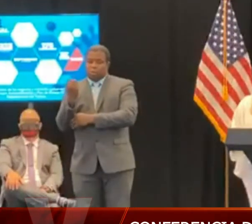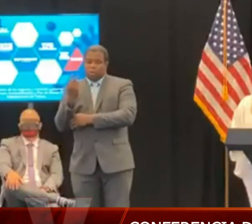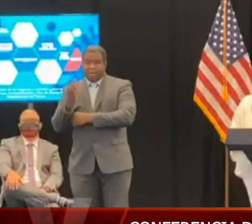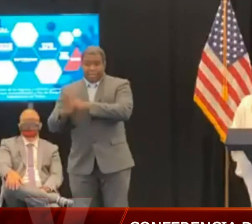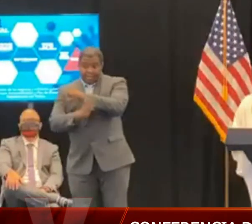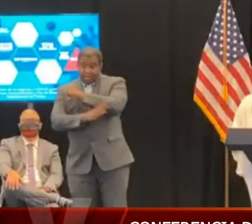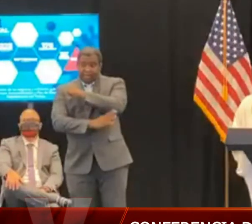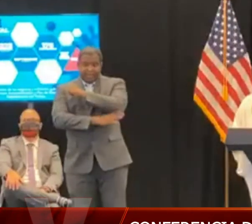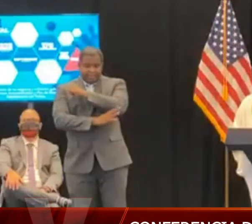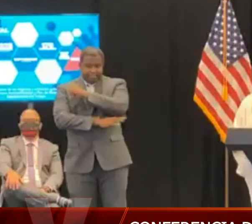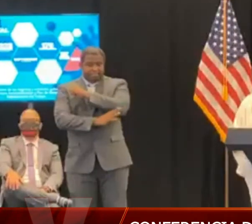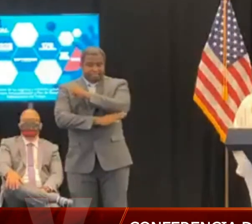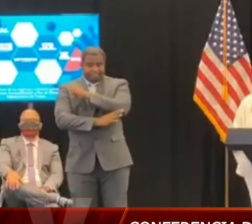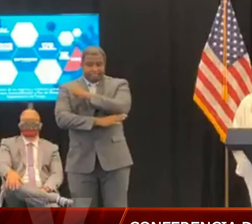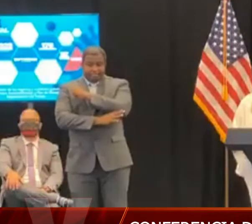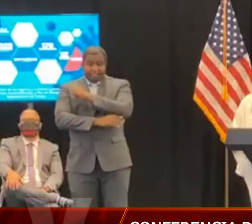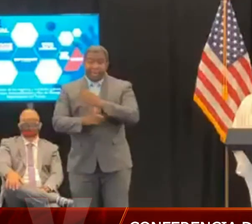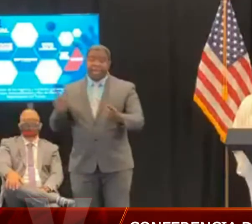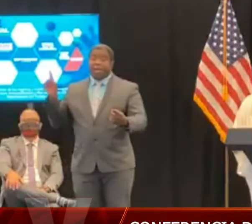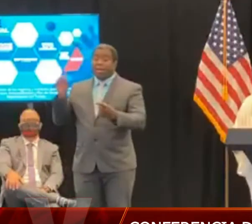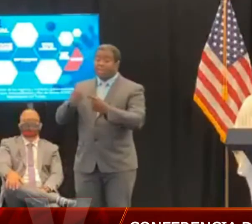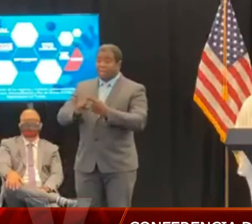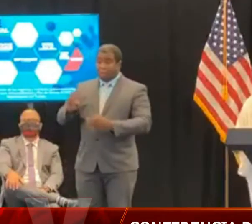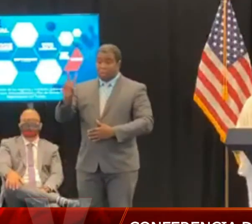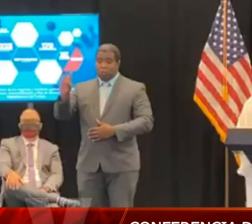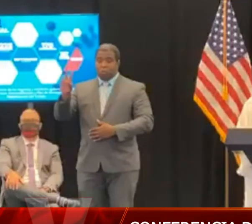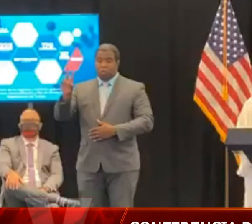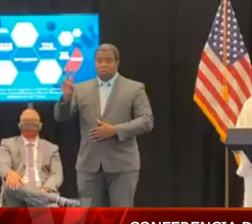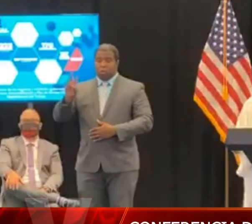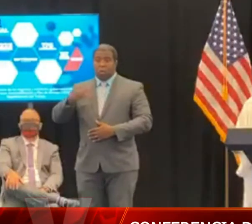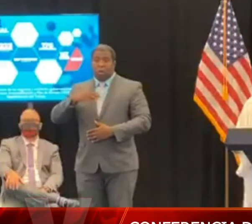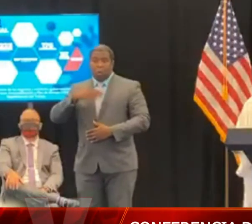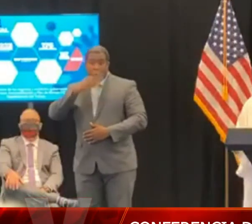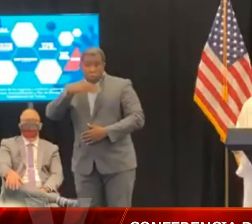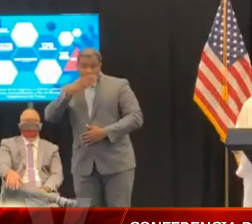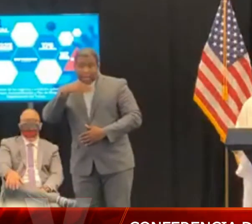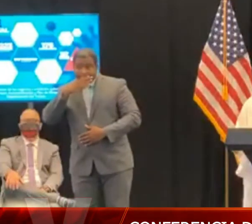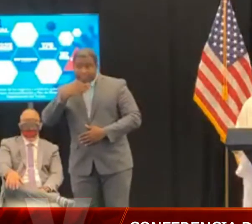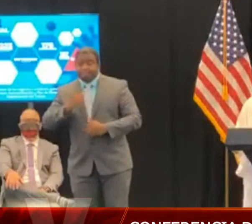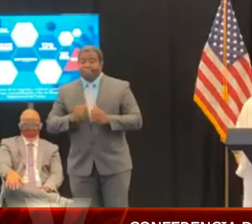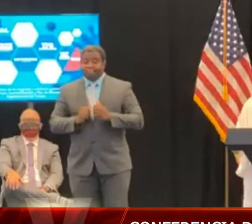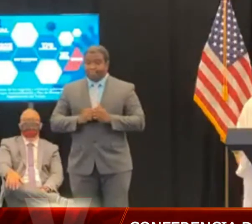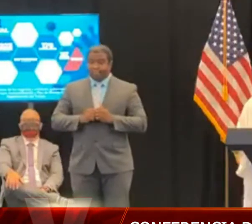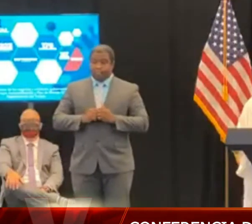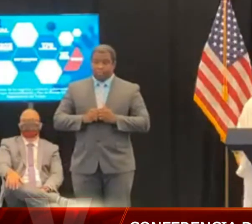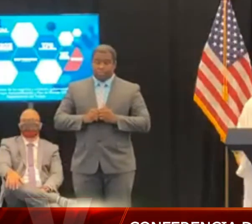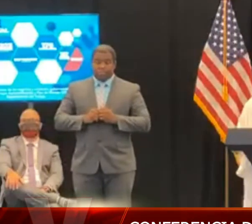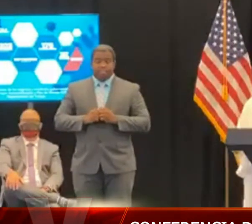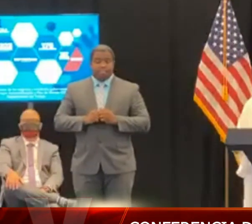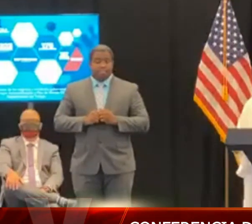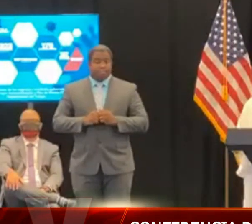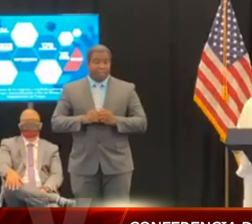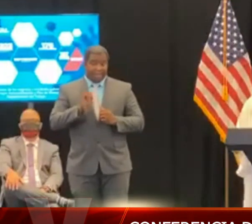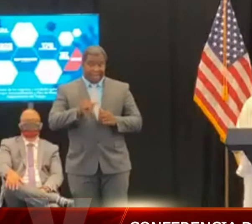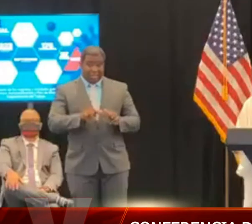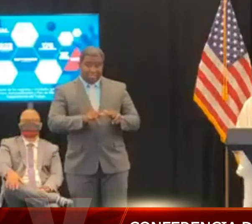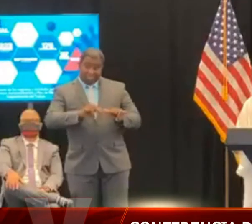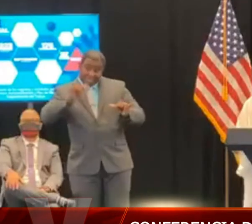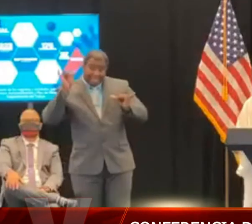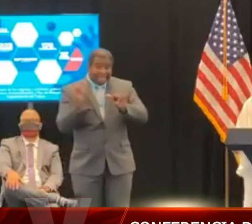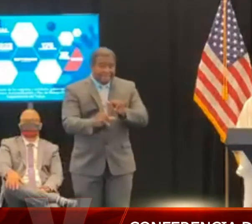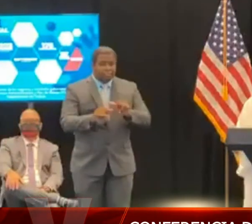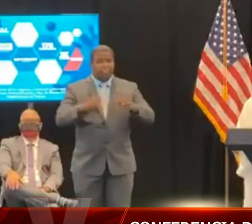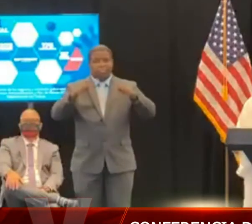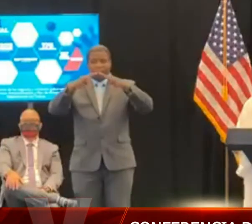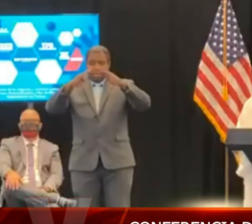establece que el toque de queda continuará de 10 de la noche a 5 de la mañana. Se